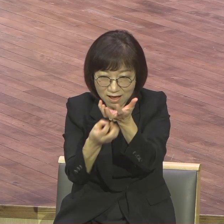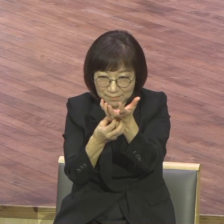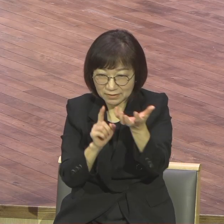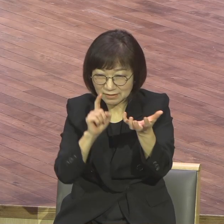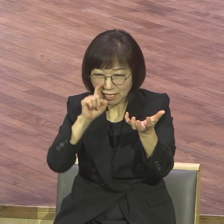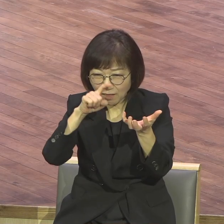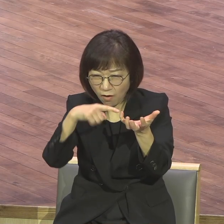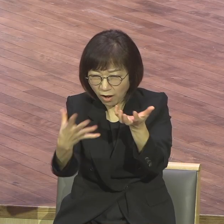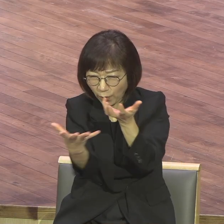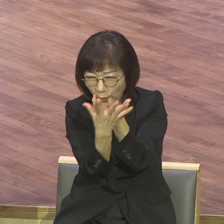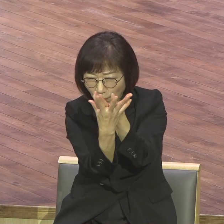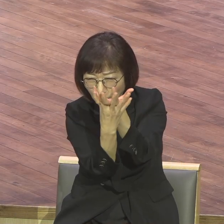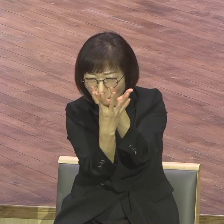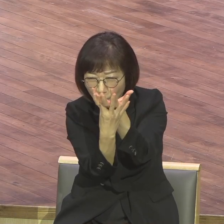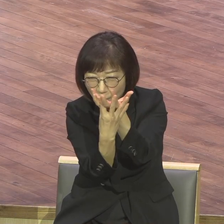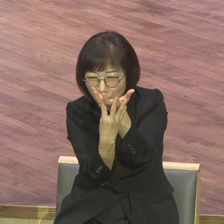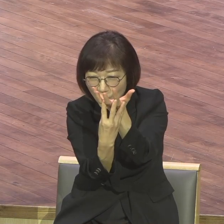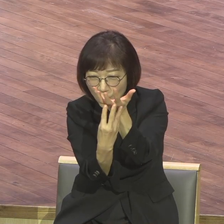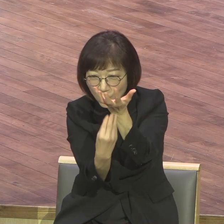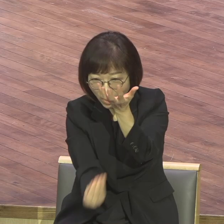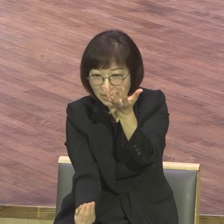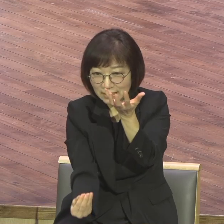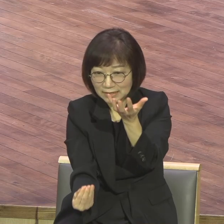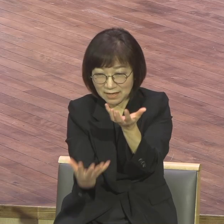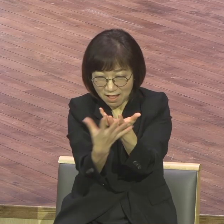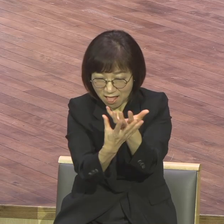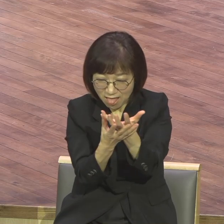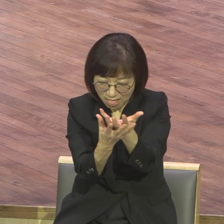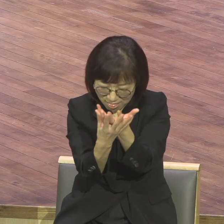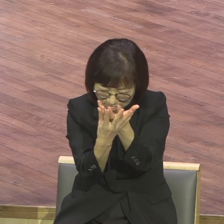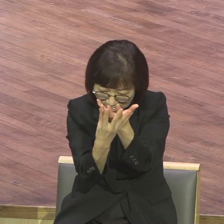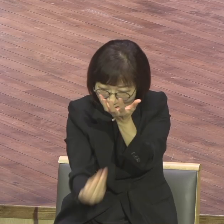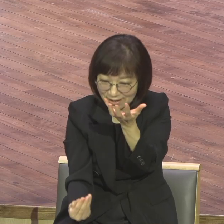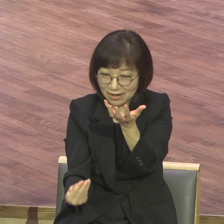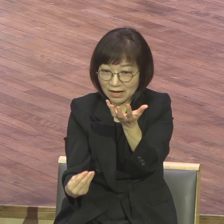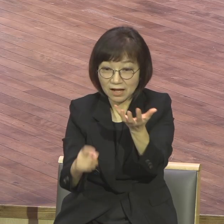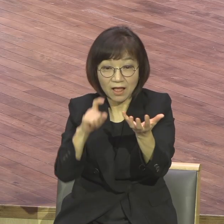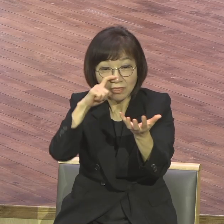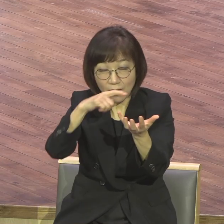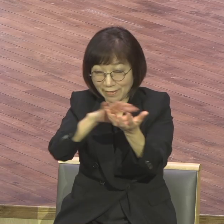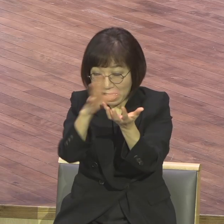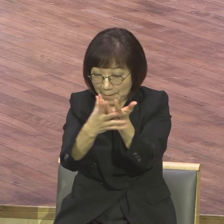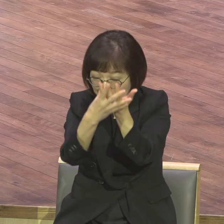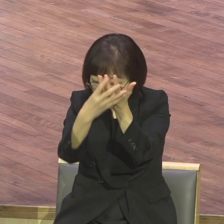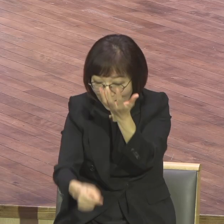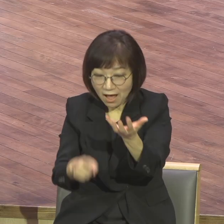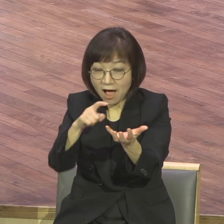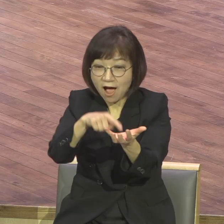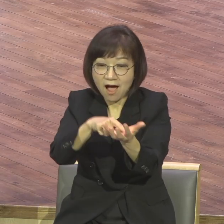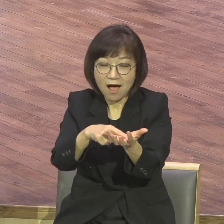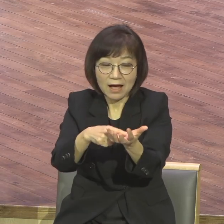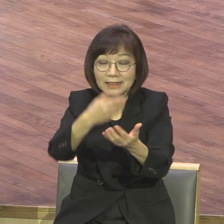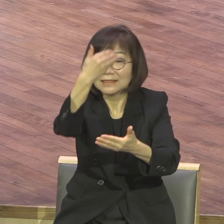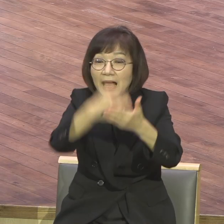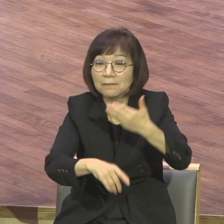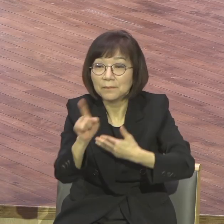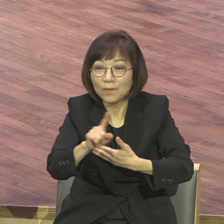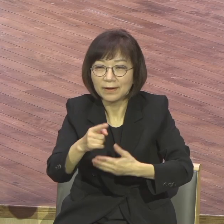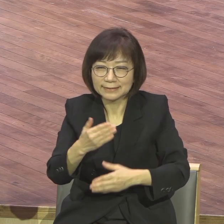있던 불순문들이 싹 다 그렇게 제거가 됩니다. 불순문들이 다 제거돼요. 그래서 순금